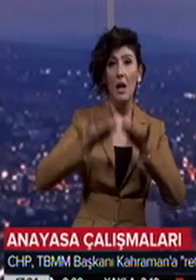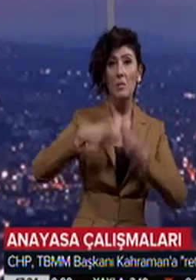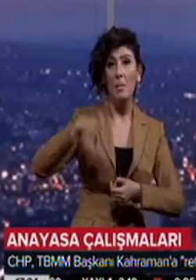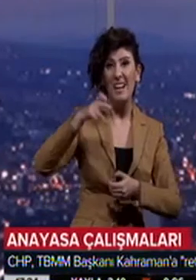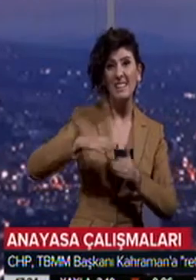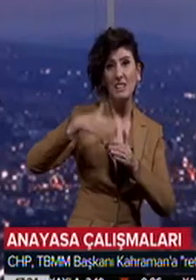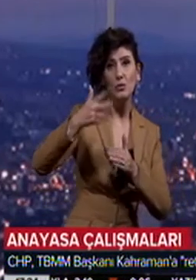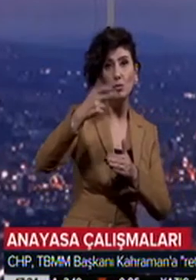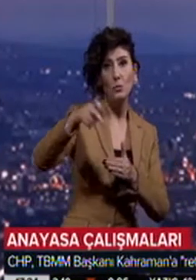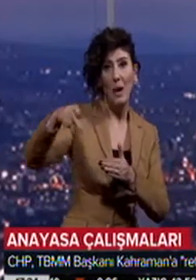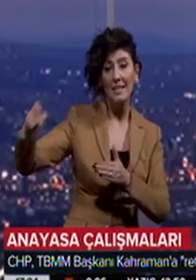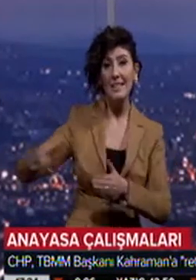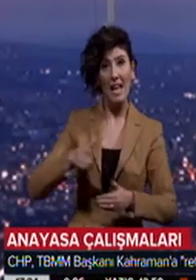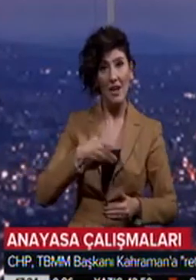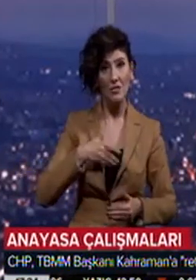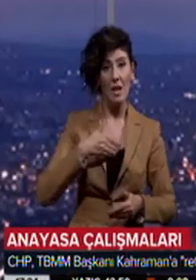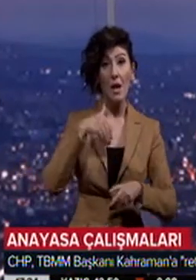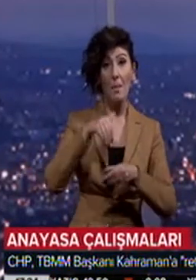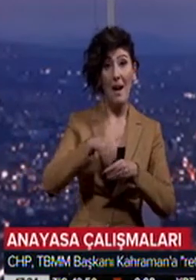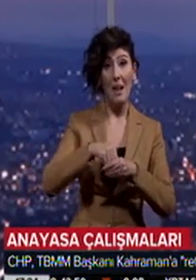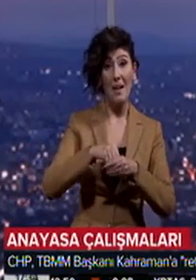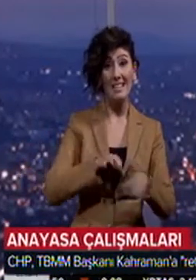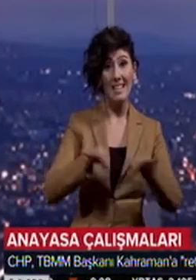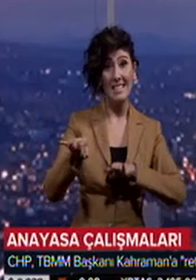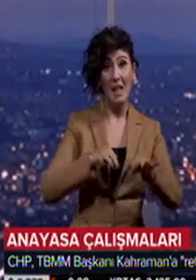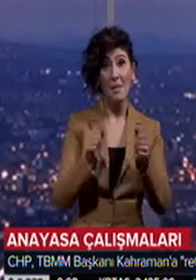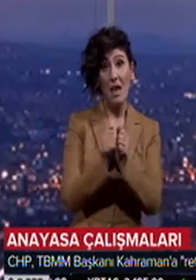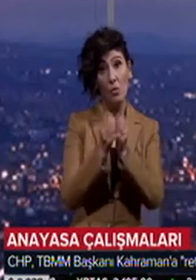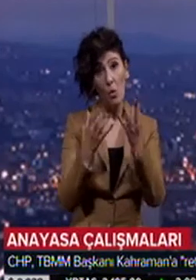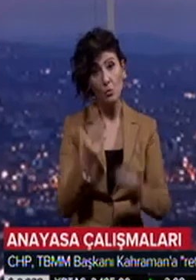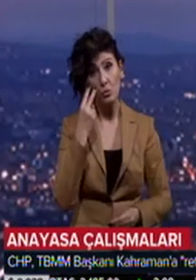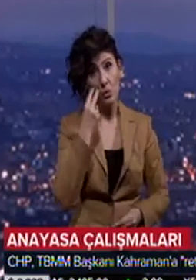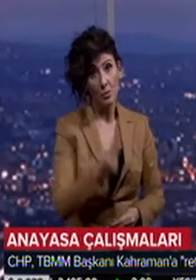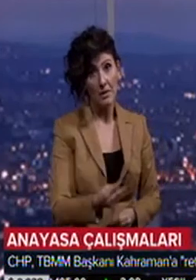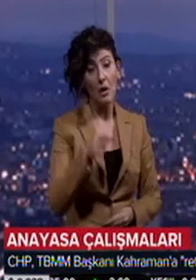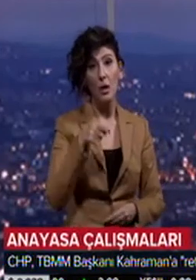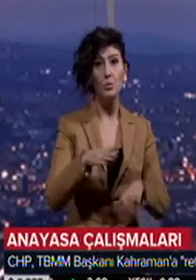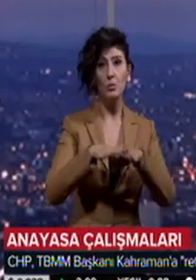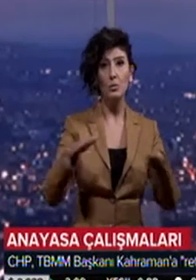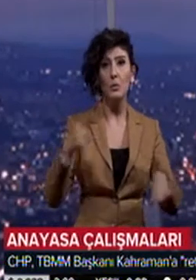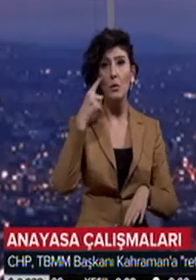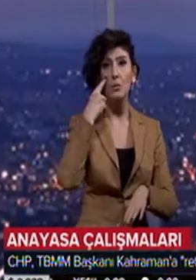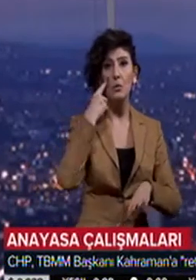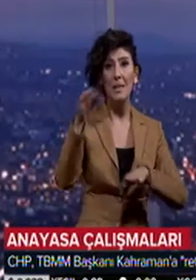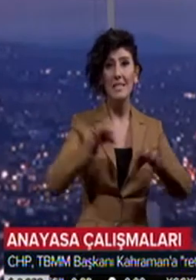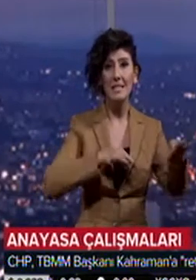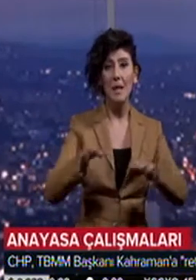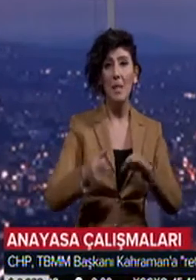dışındaki 3 partinin tercihinin parlamenter sistemden yana olduğu görülmektedir. Bu durumda, hükümet sistemine